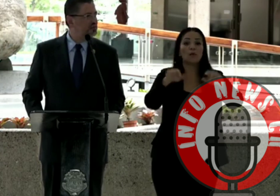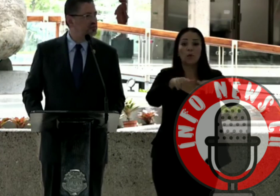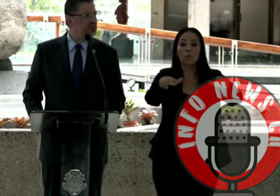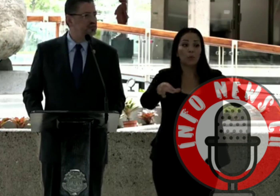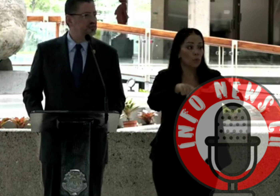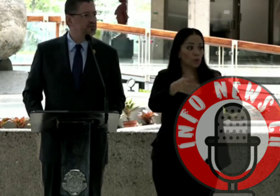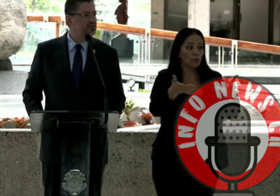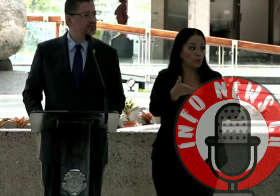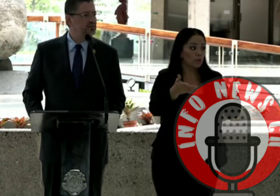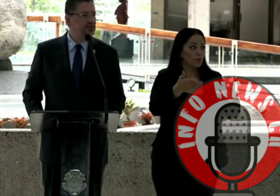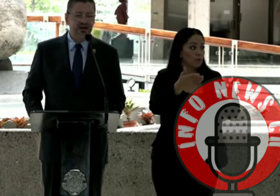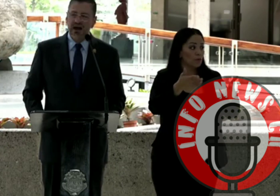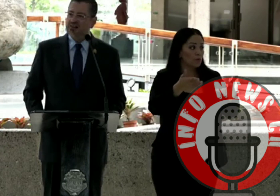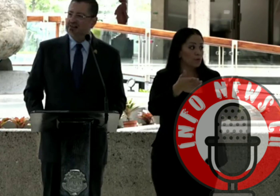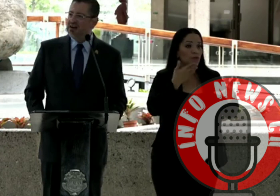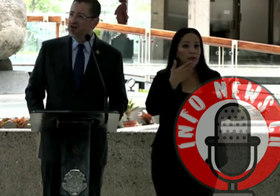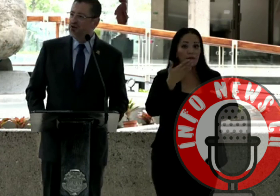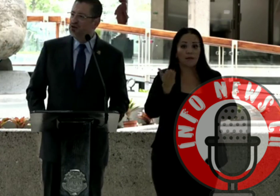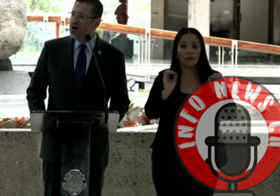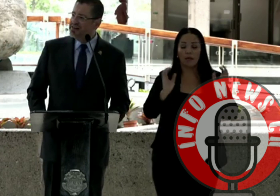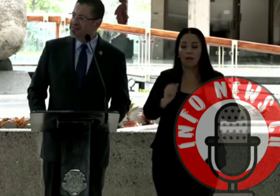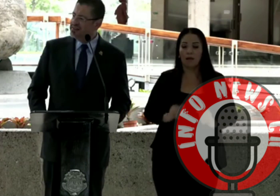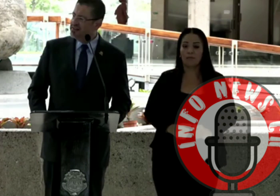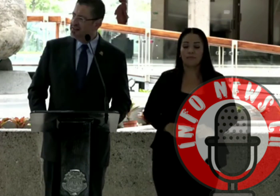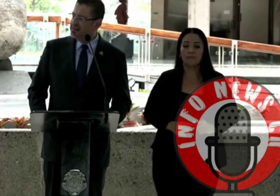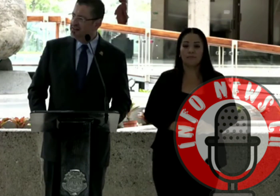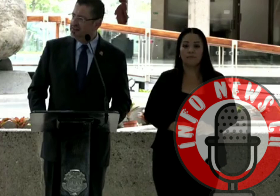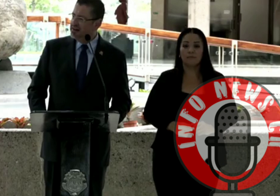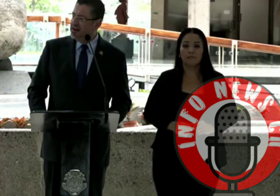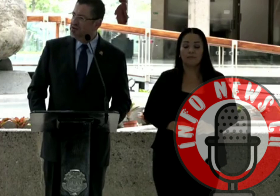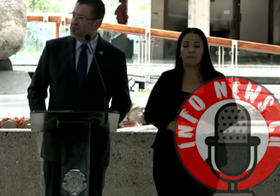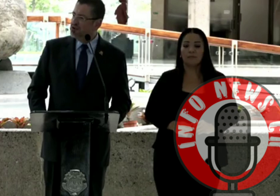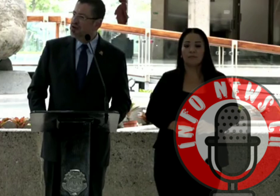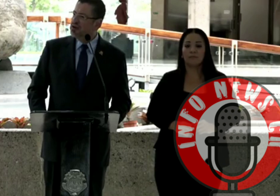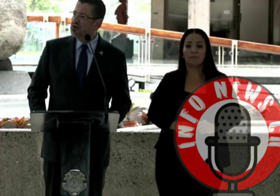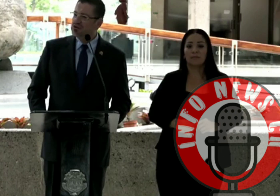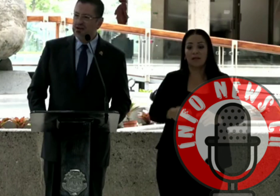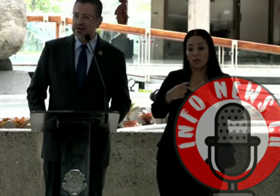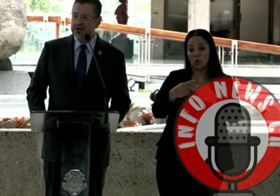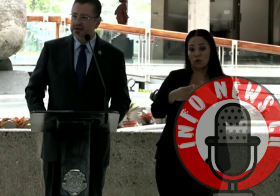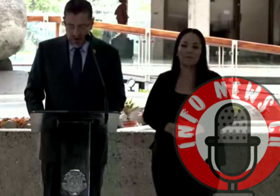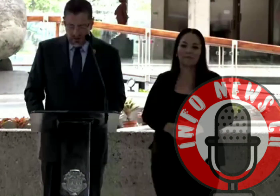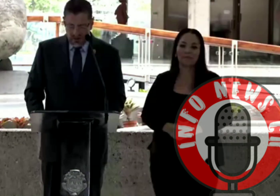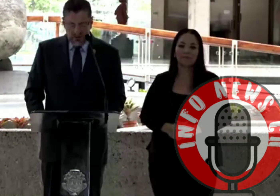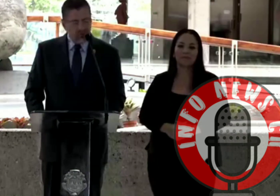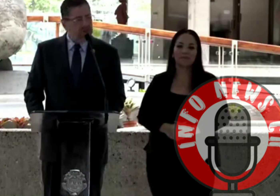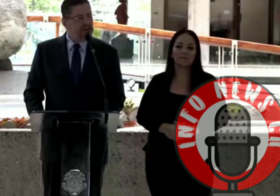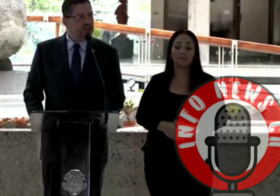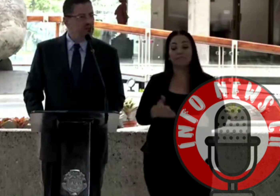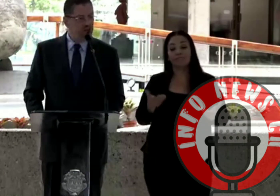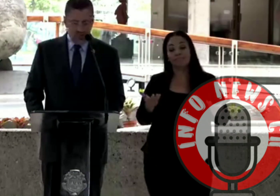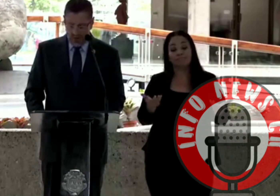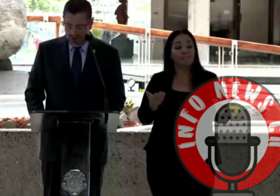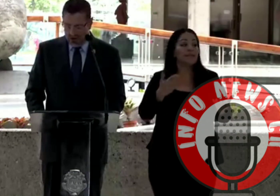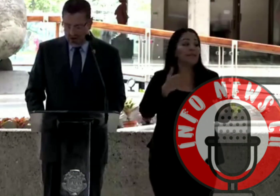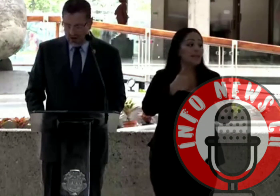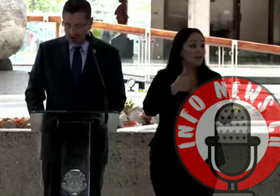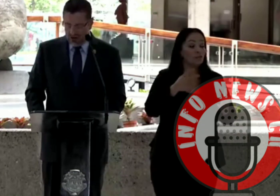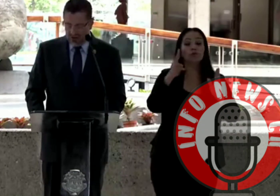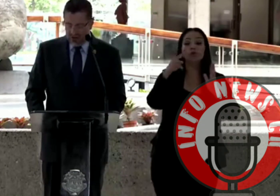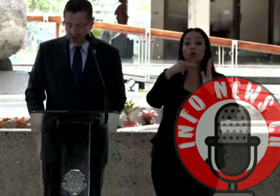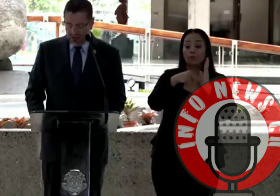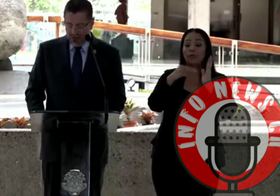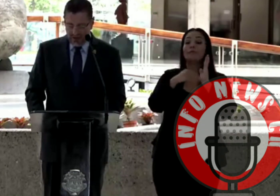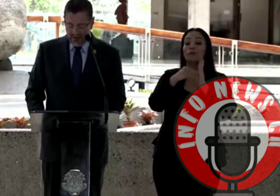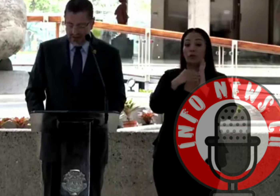indígenas. Hacer que uno hace, es peor que no hacer. Bueno, ahí resulta que tenemos dos mil millones de